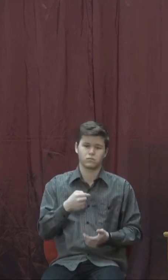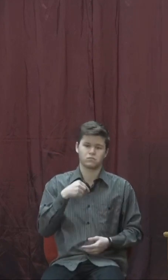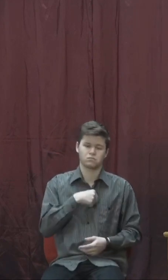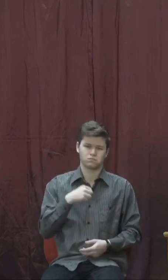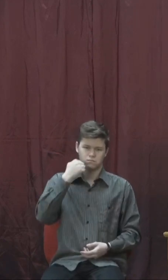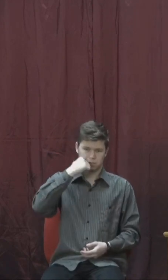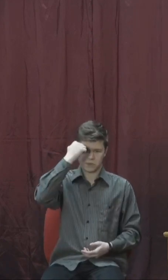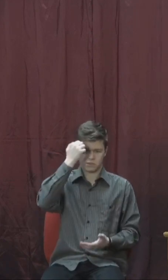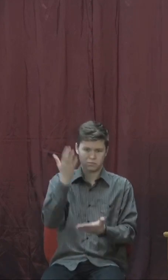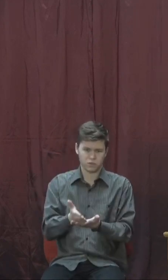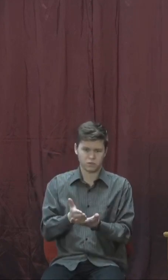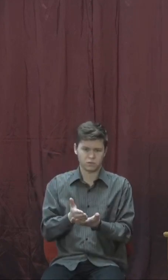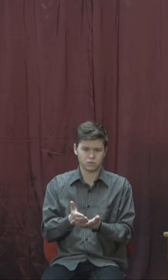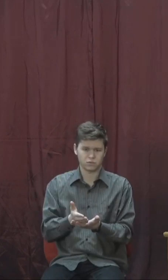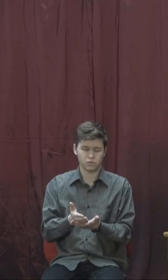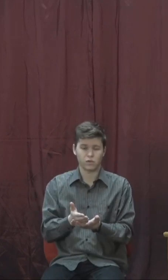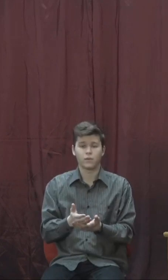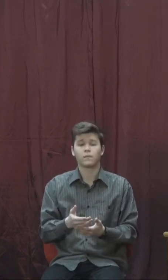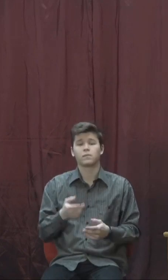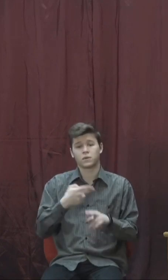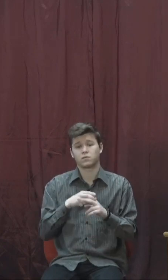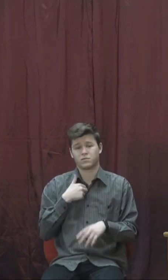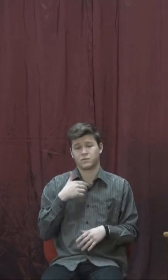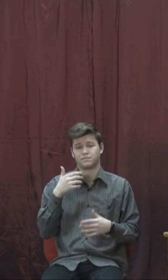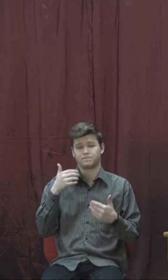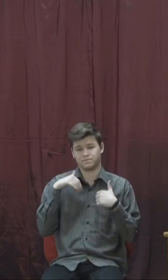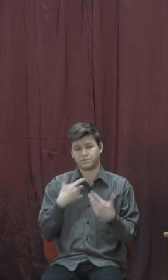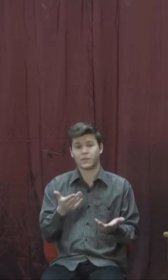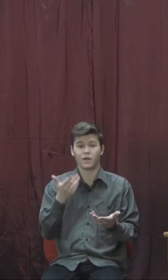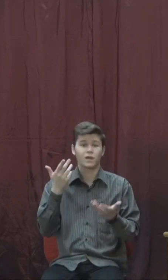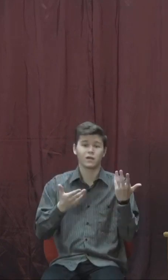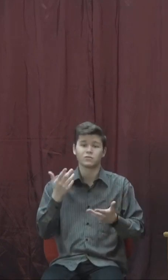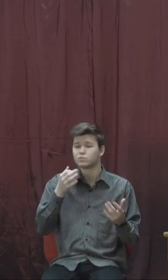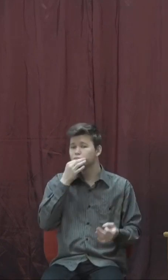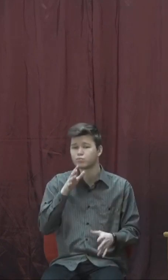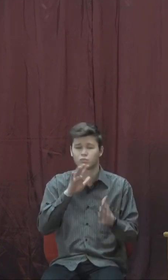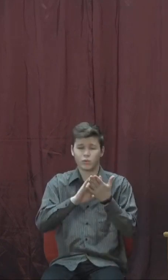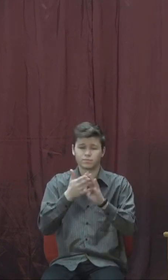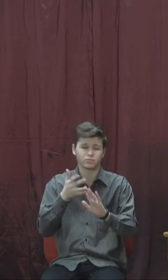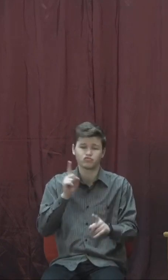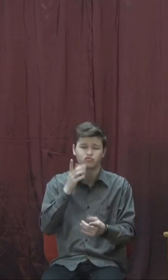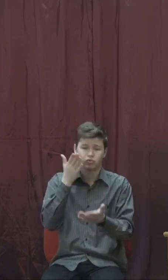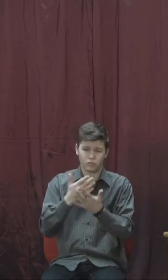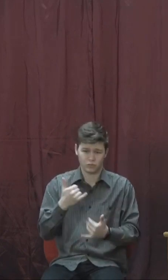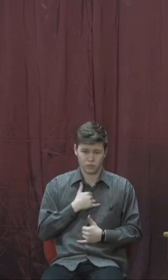закликаю всіх, щоб не ставалося в нашому житті, ми повинні дякувати Бога. Наше серце повинно